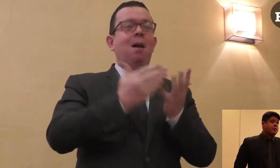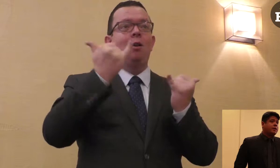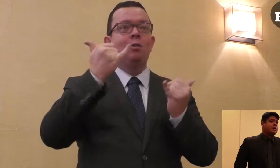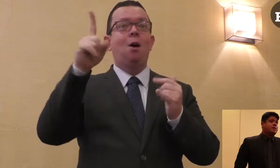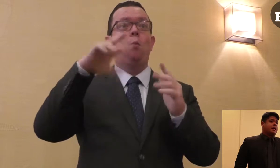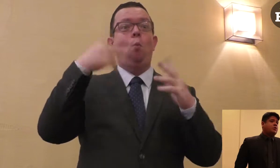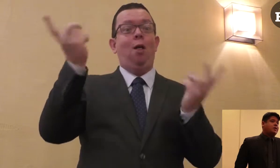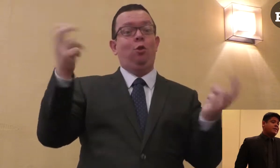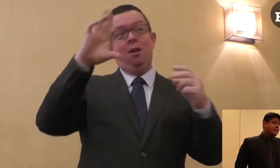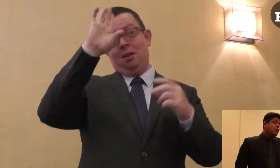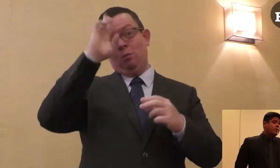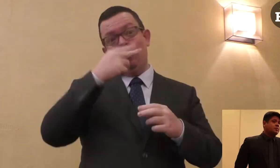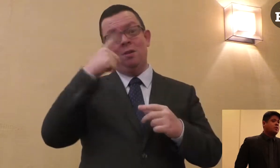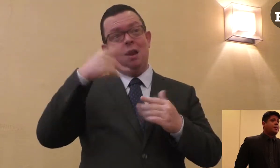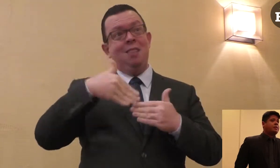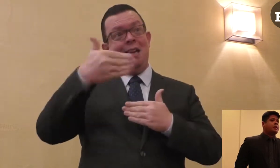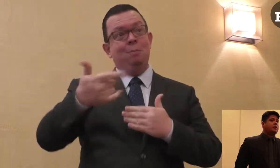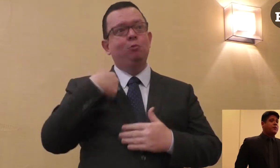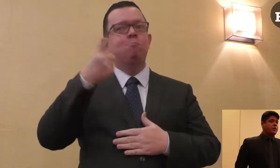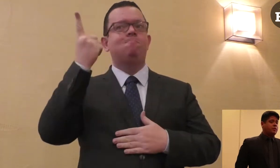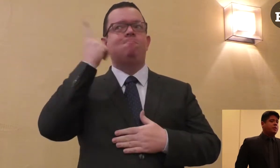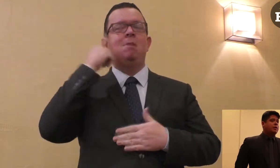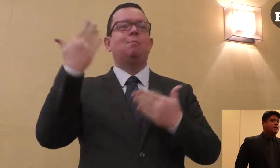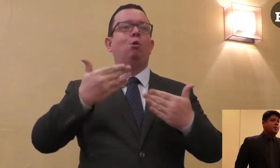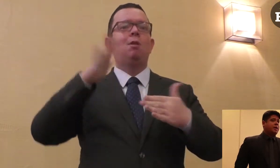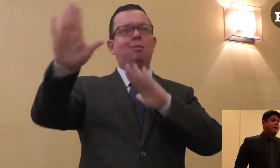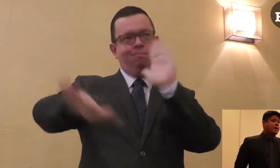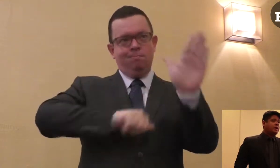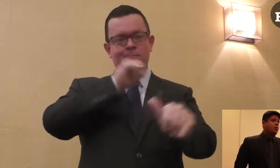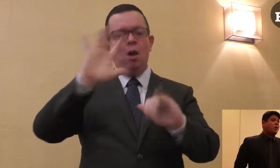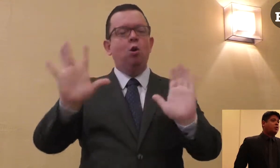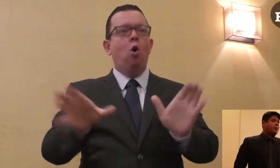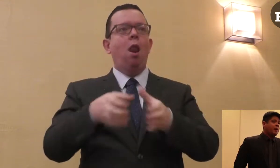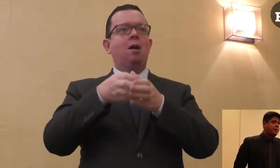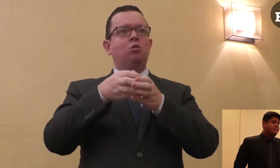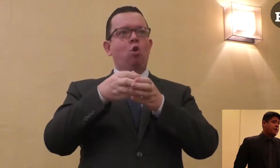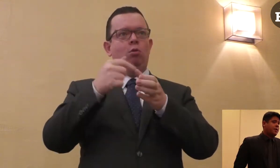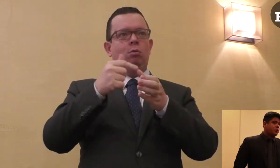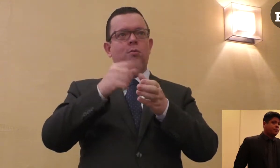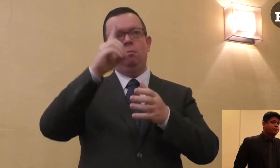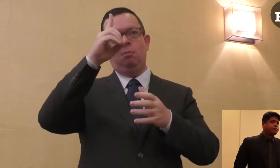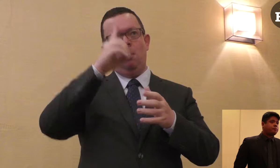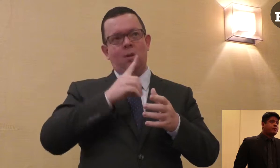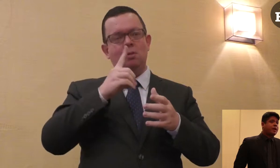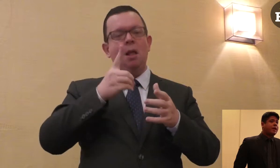saben leer o escribir y aquellos quienes sí lo hacen solamente identifican de manera escrita cuatro palabras en español.